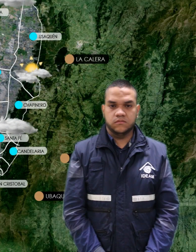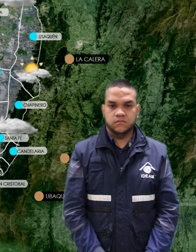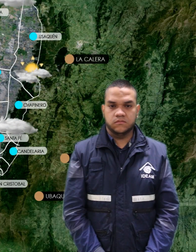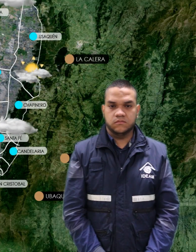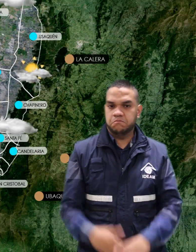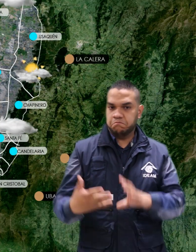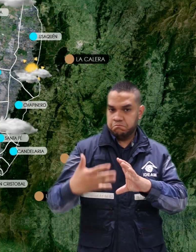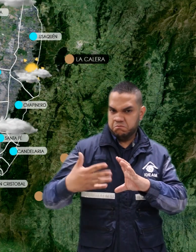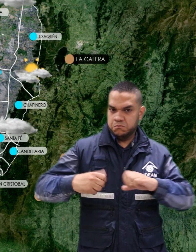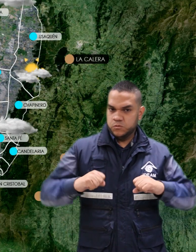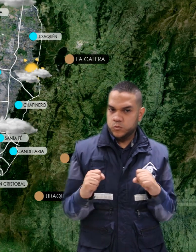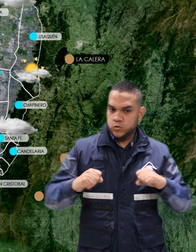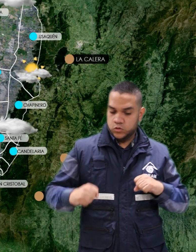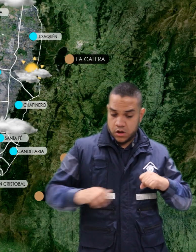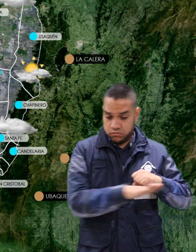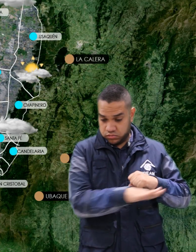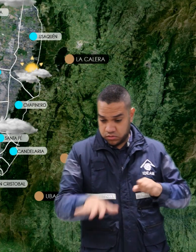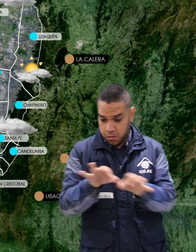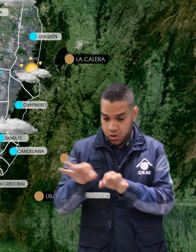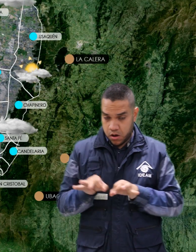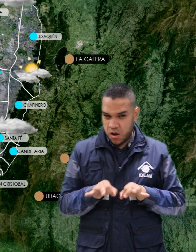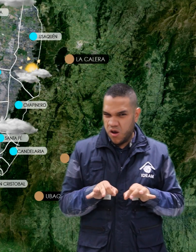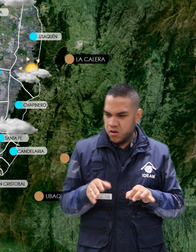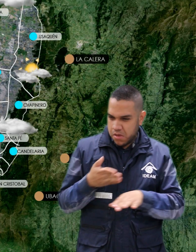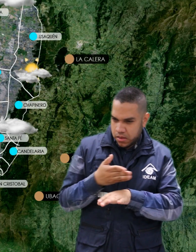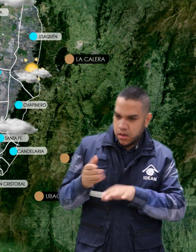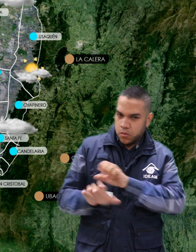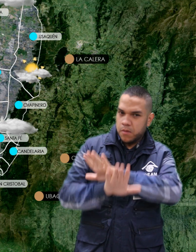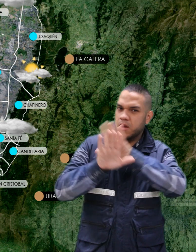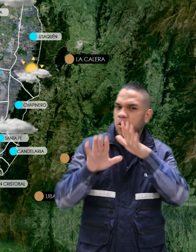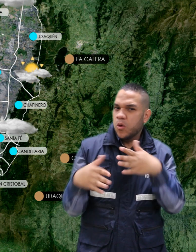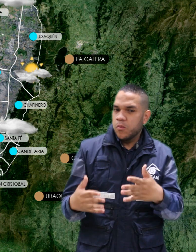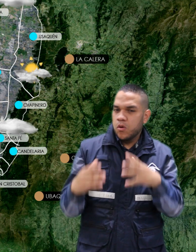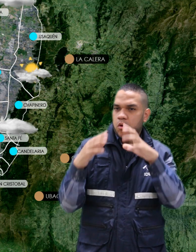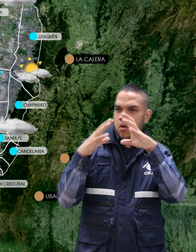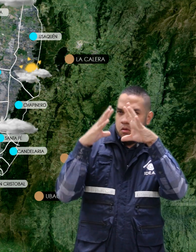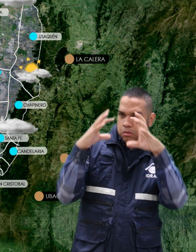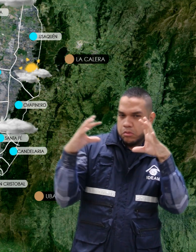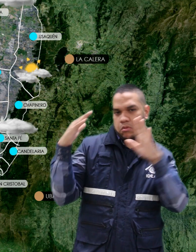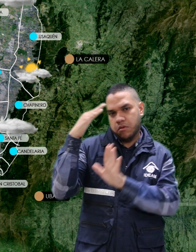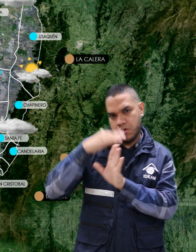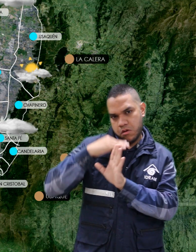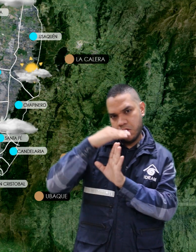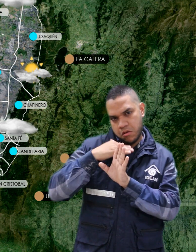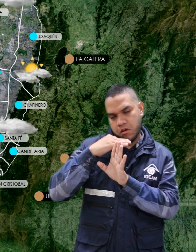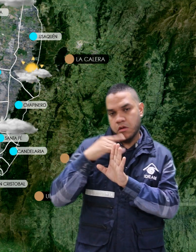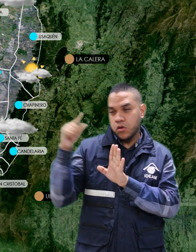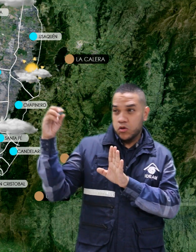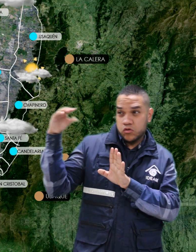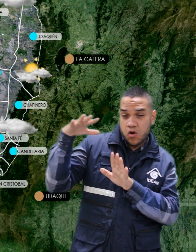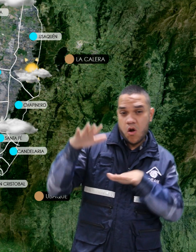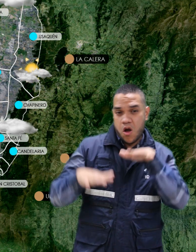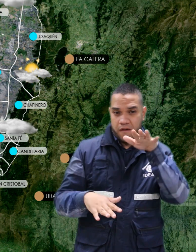El pronóstico para la sana Bogotá en horas de la mañana nos indica que tendremos condiciones de cielo parcialmente nublado con intervalos de sol